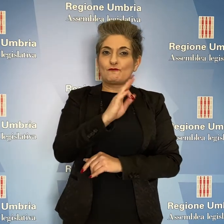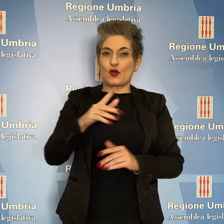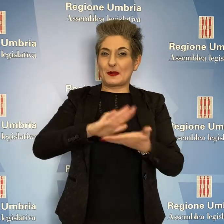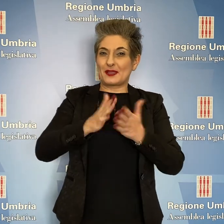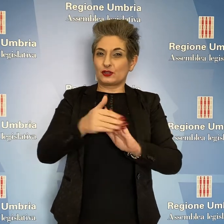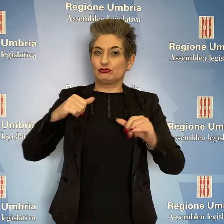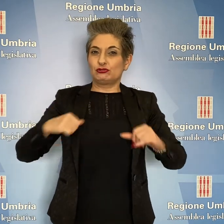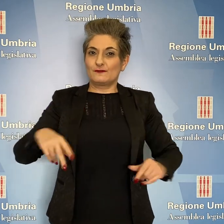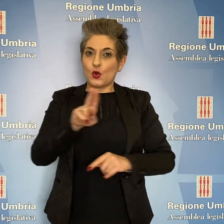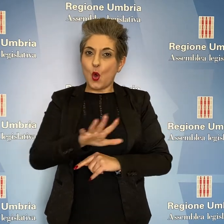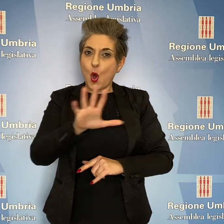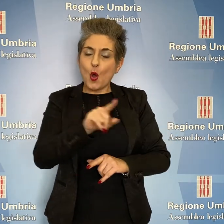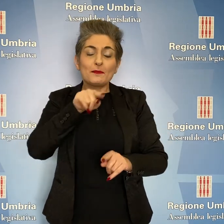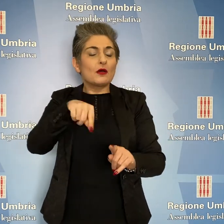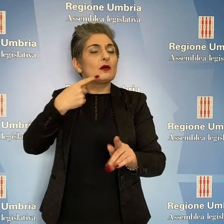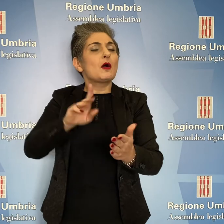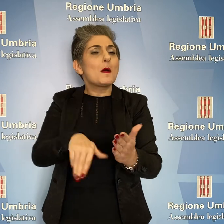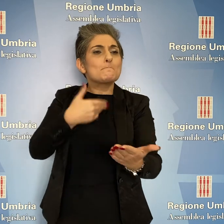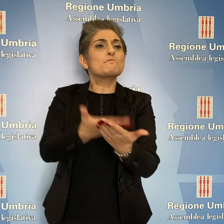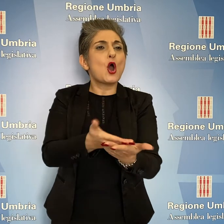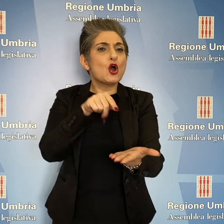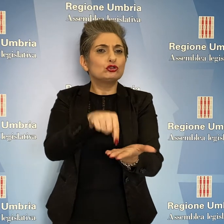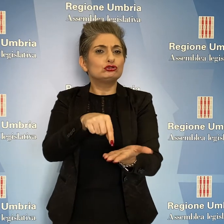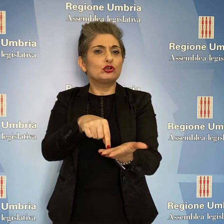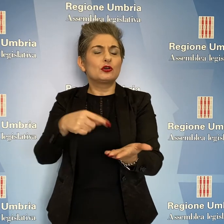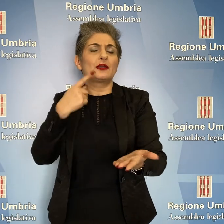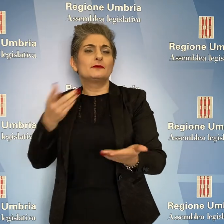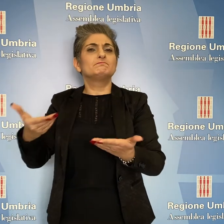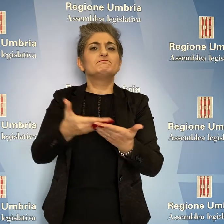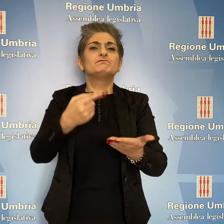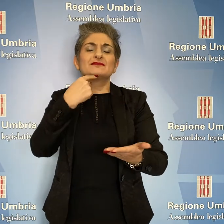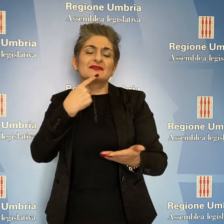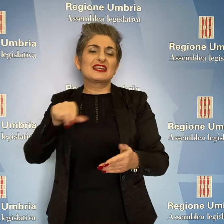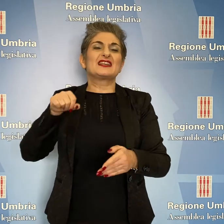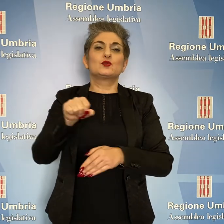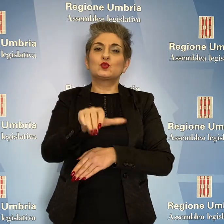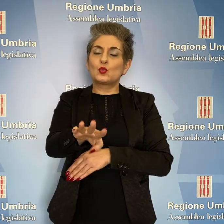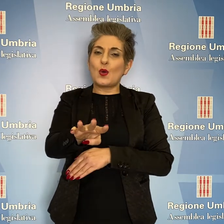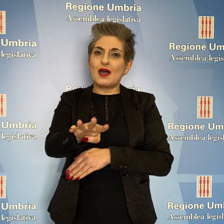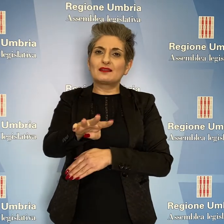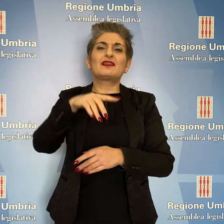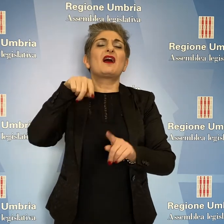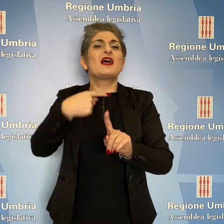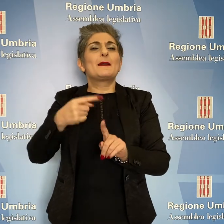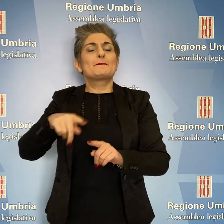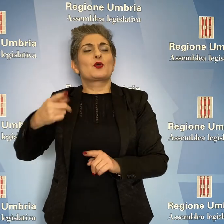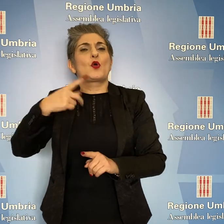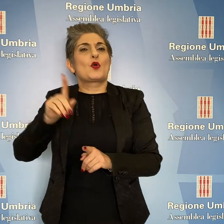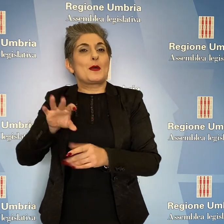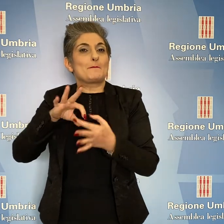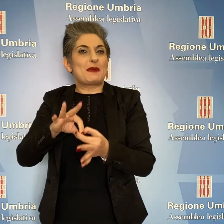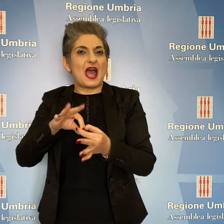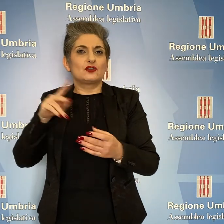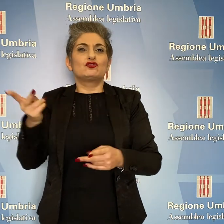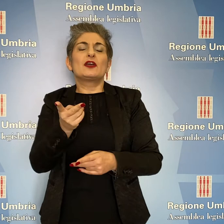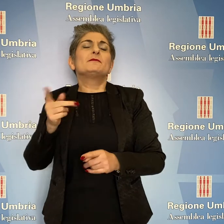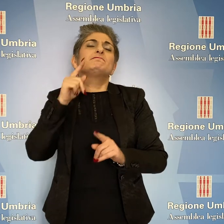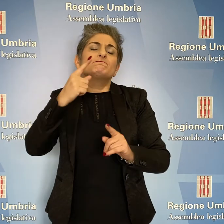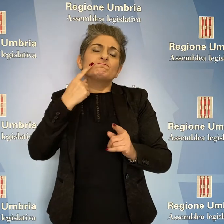civico per l'Umbria, la mozione è presentata dai consiglieri Marco Squarta e Leonora Pacio di Fratelli d'Italia, riguardante l'ampliamento